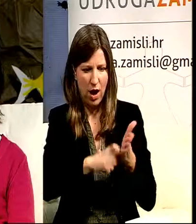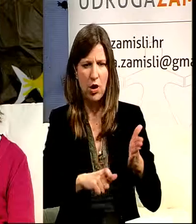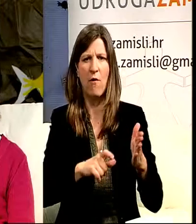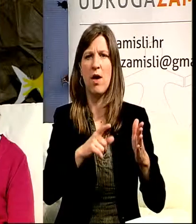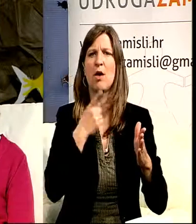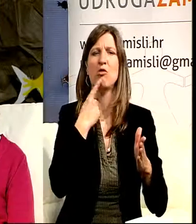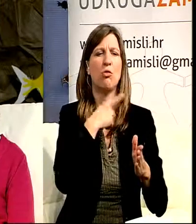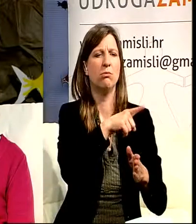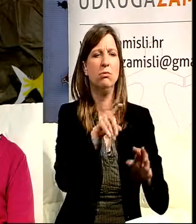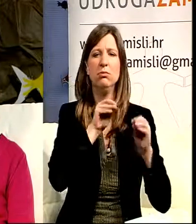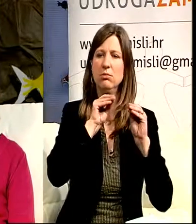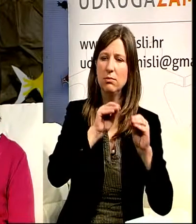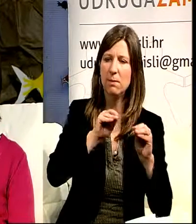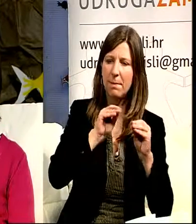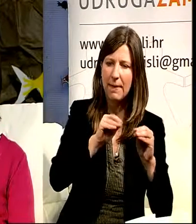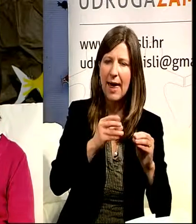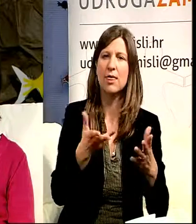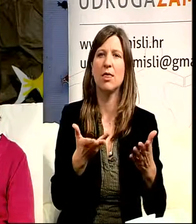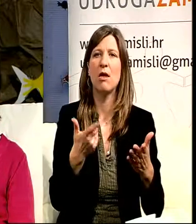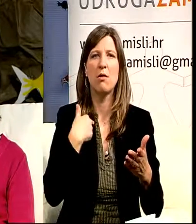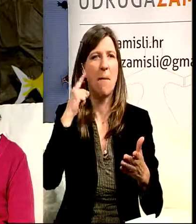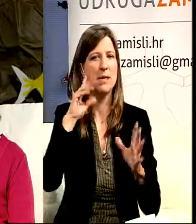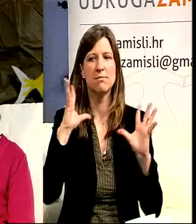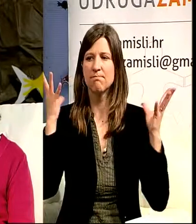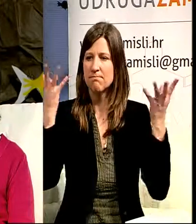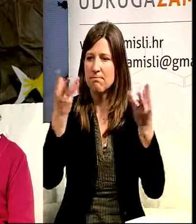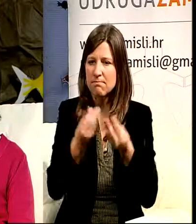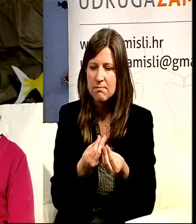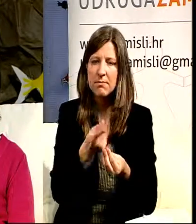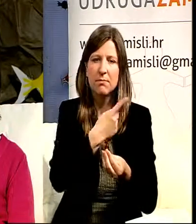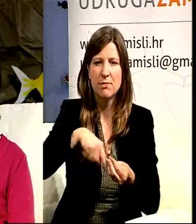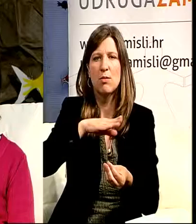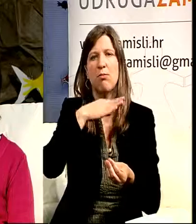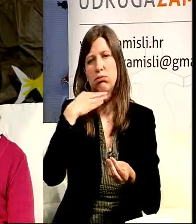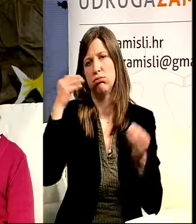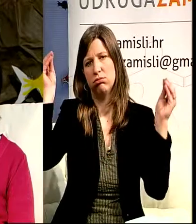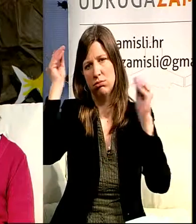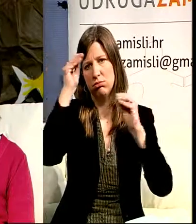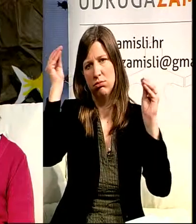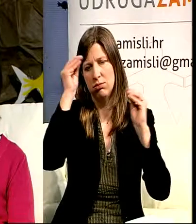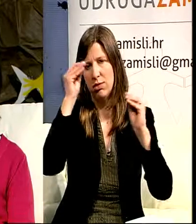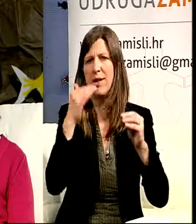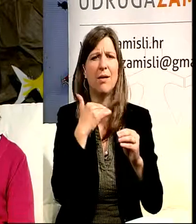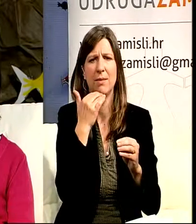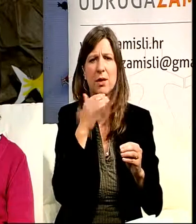izvoditelji aktivnosti, mislim da smo svi skupa jako puno dobili, bez obzira jesmo